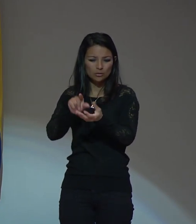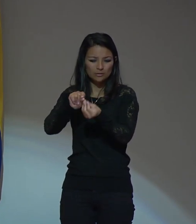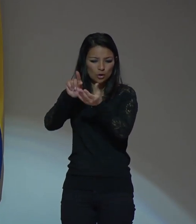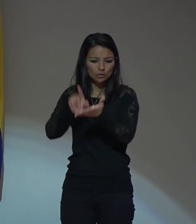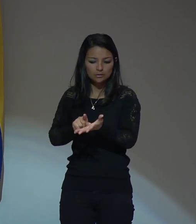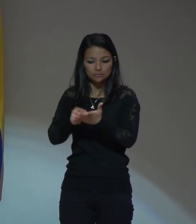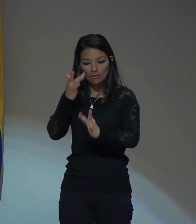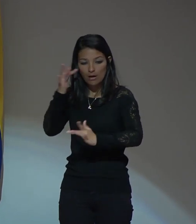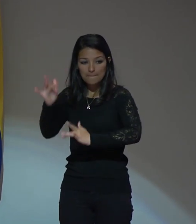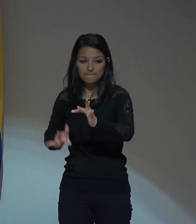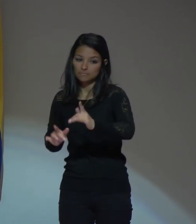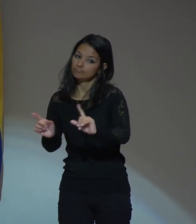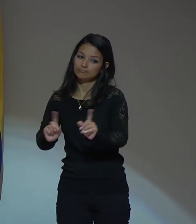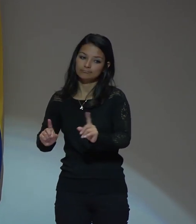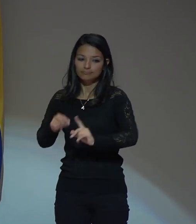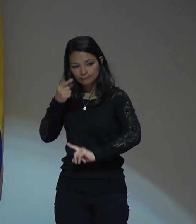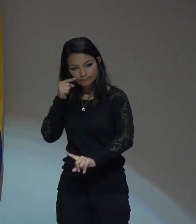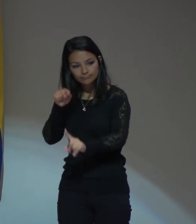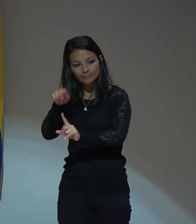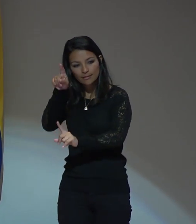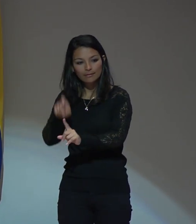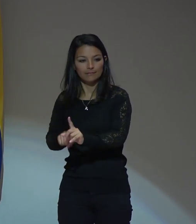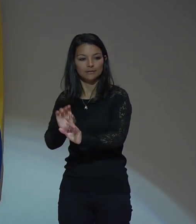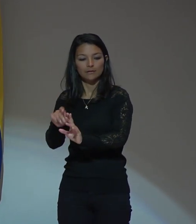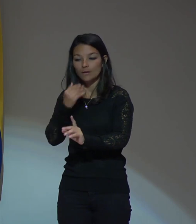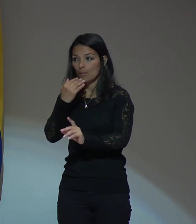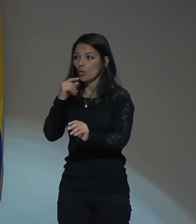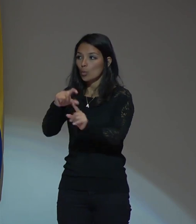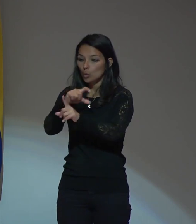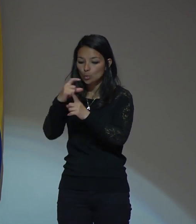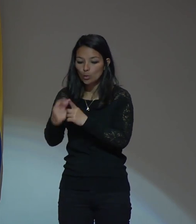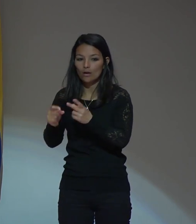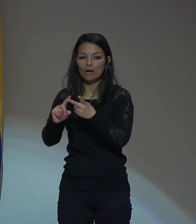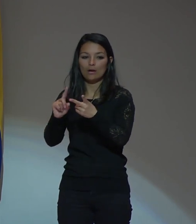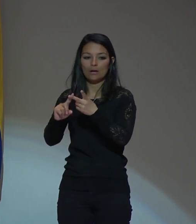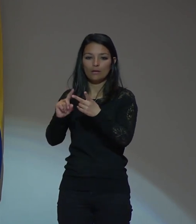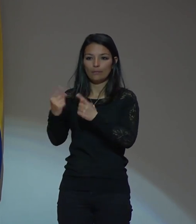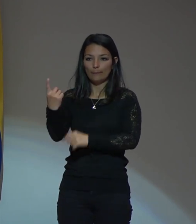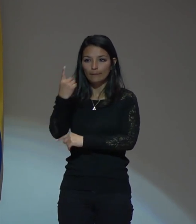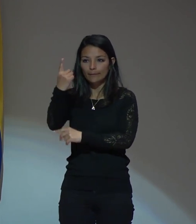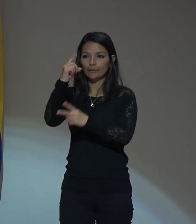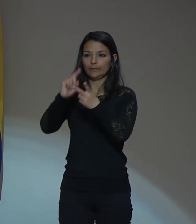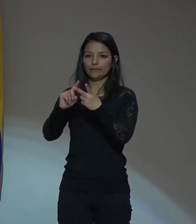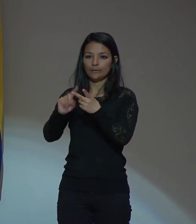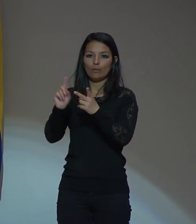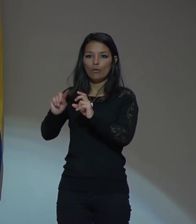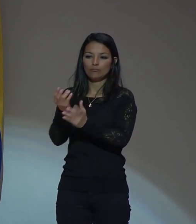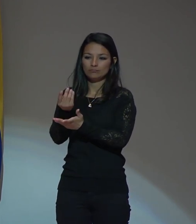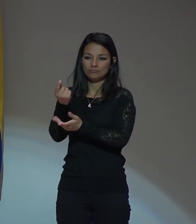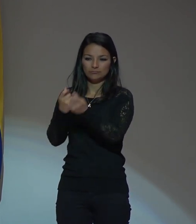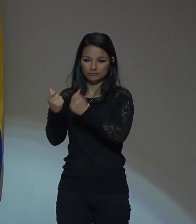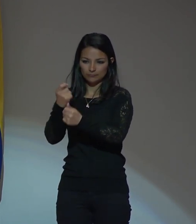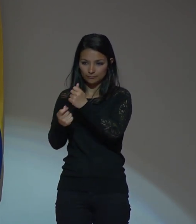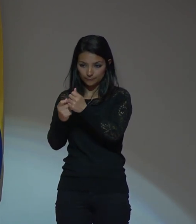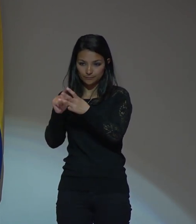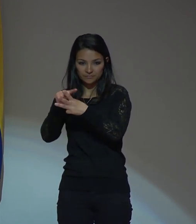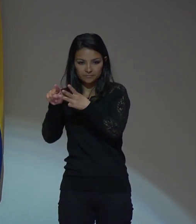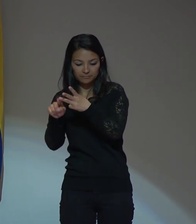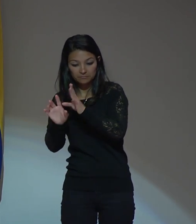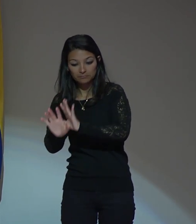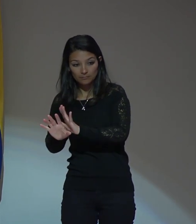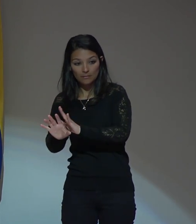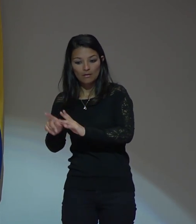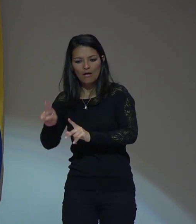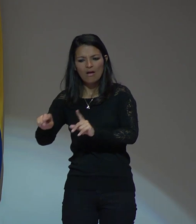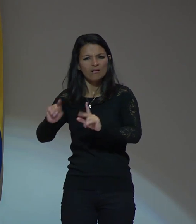cual pertenecen de lo cultural, lo político, y lo socioeconómico. Las